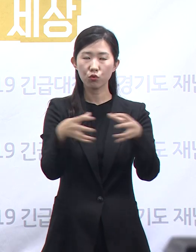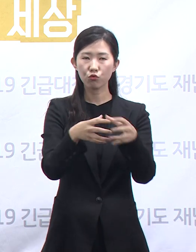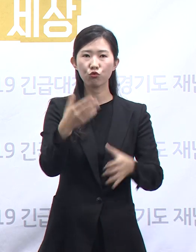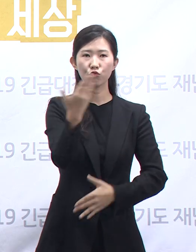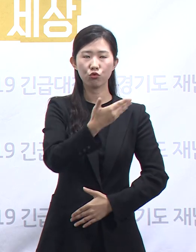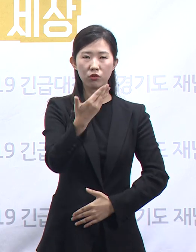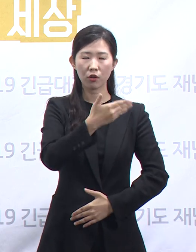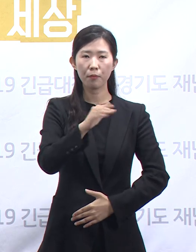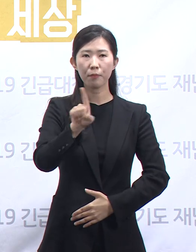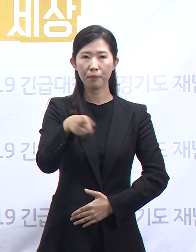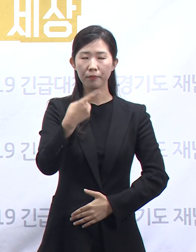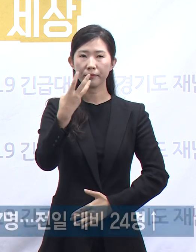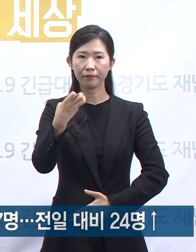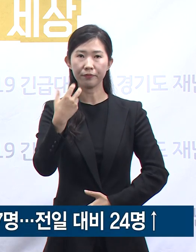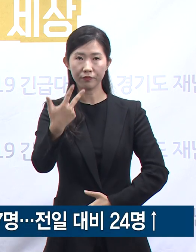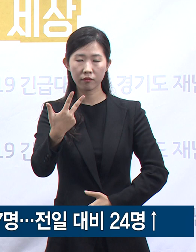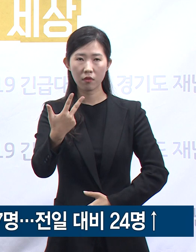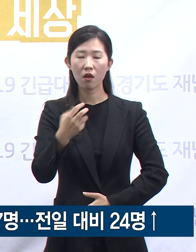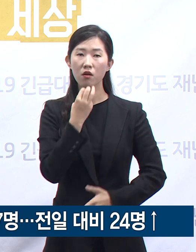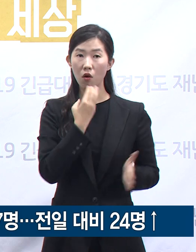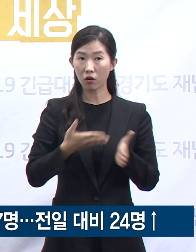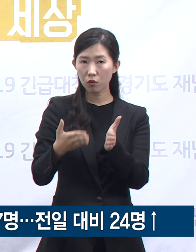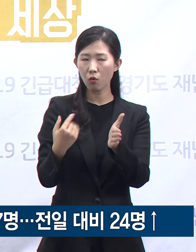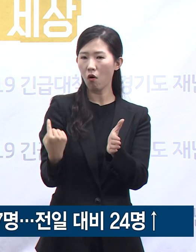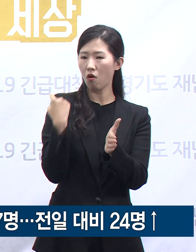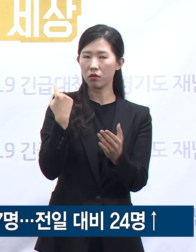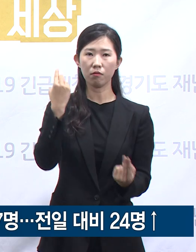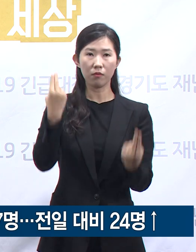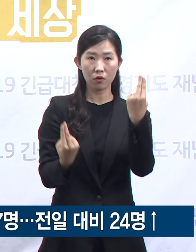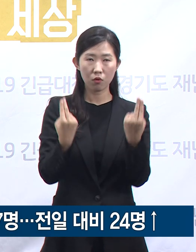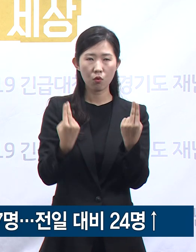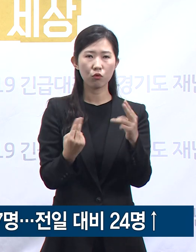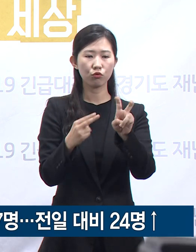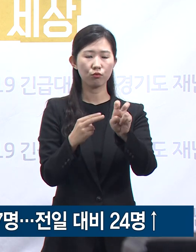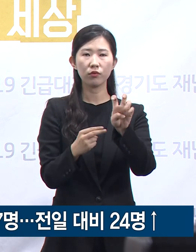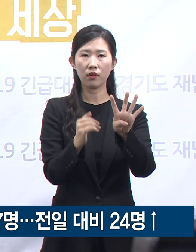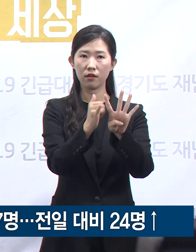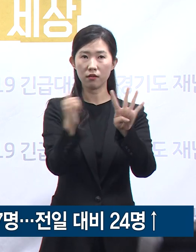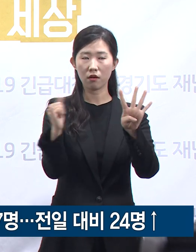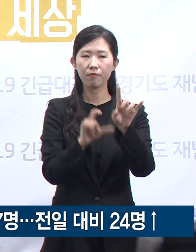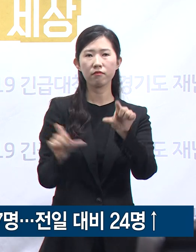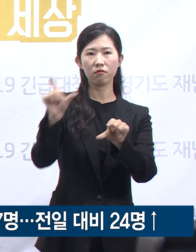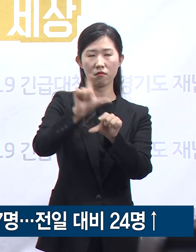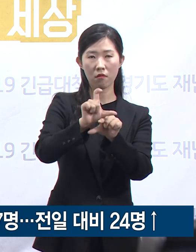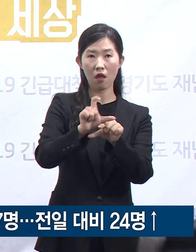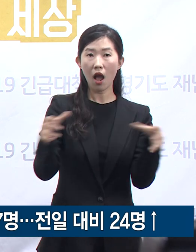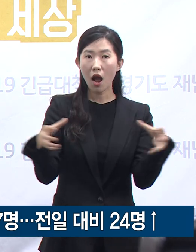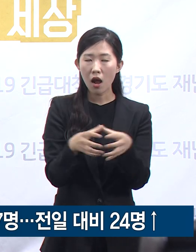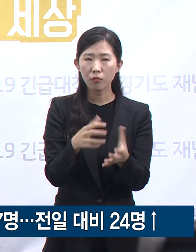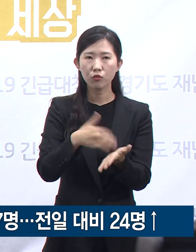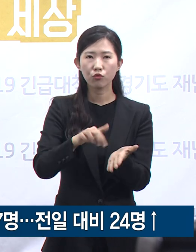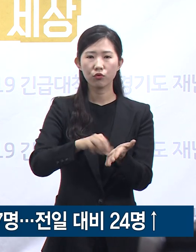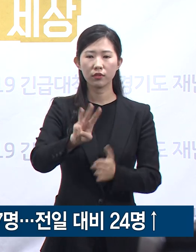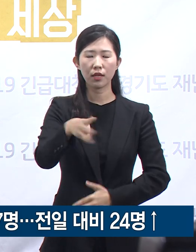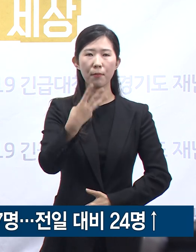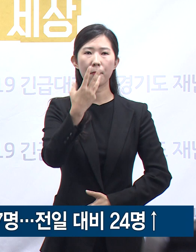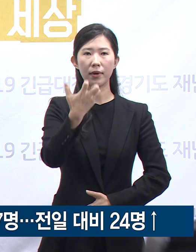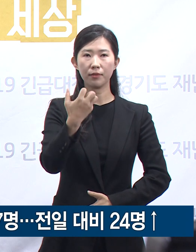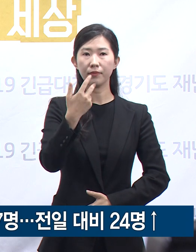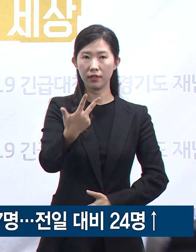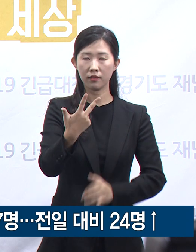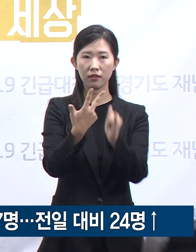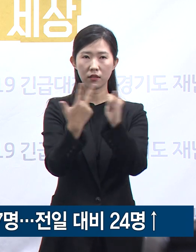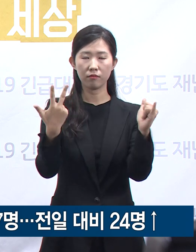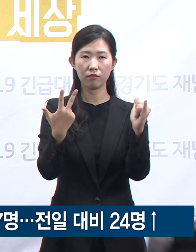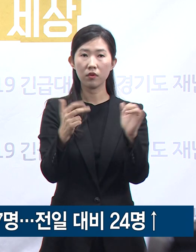경기도 확진자 수는 전일 오전 0시 대비 24명이 증가하여 총 387명입니다. 인구